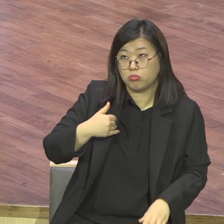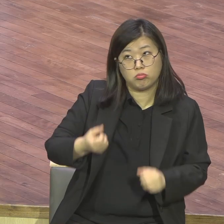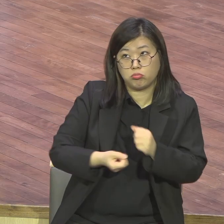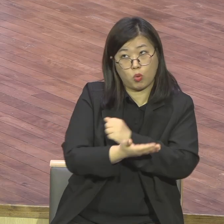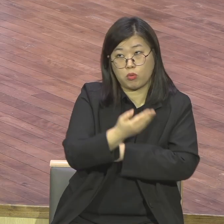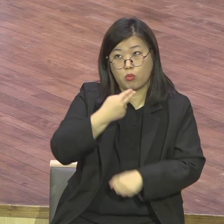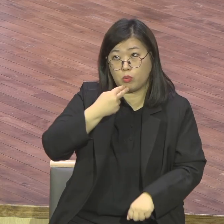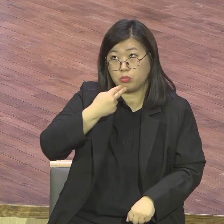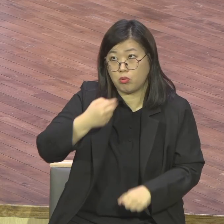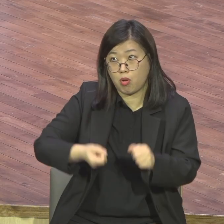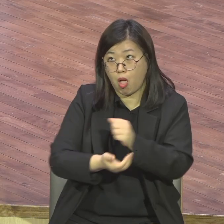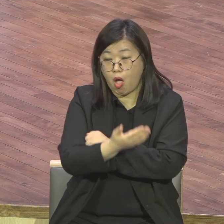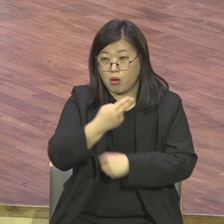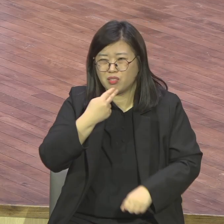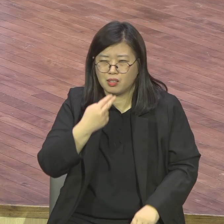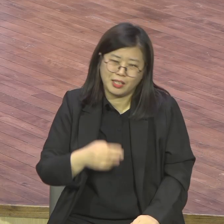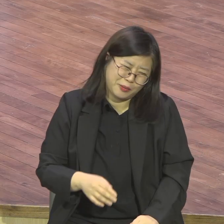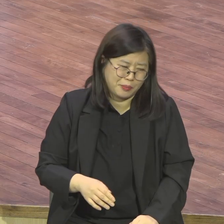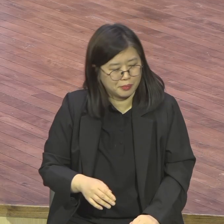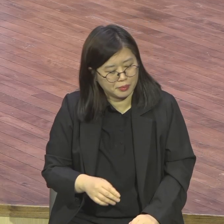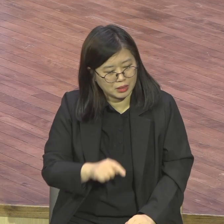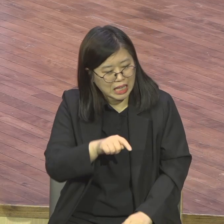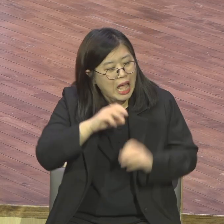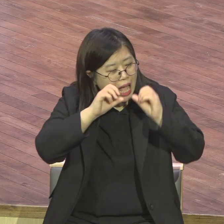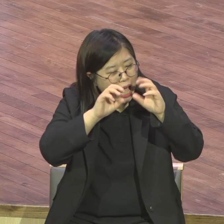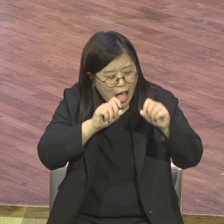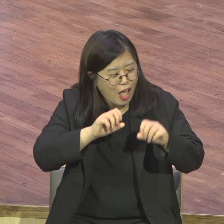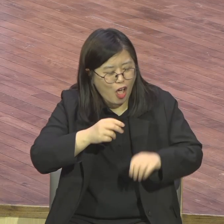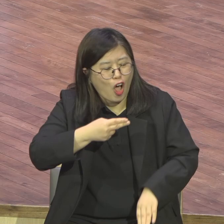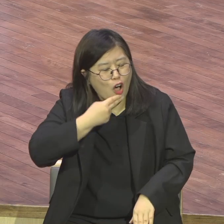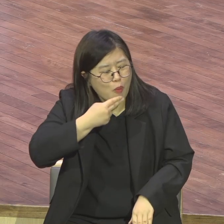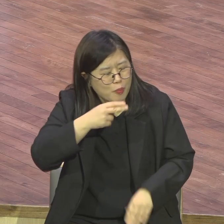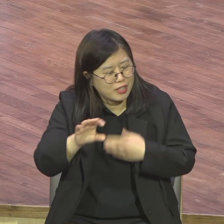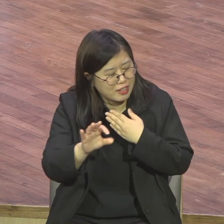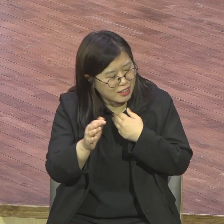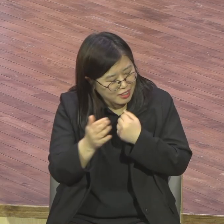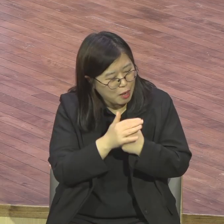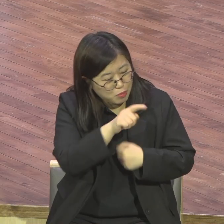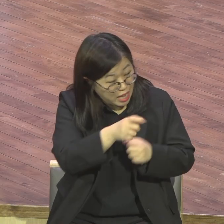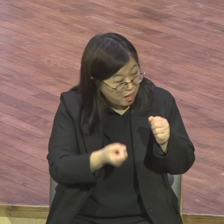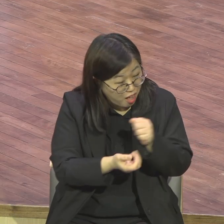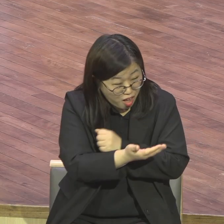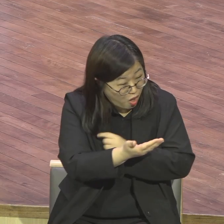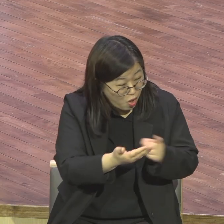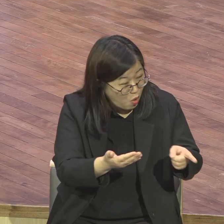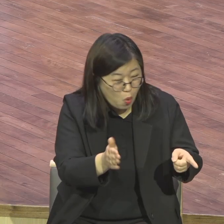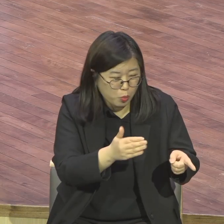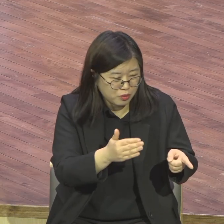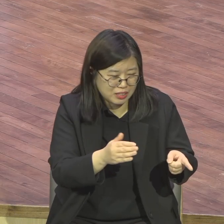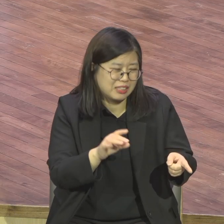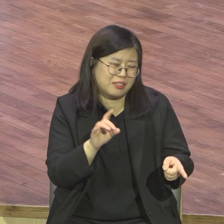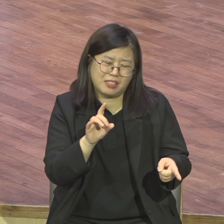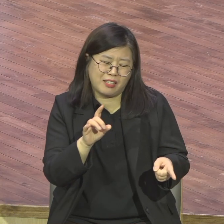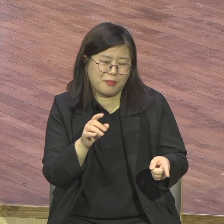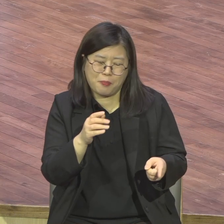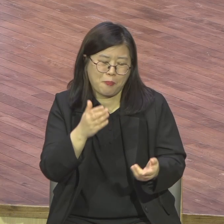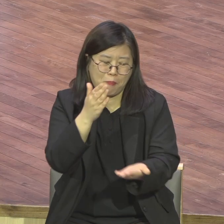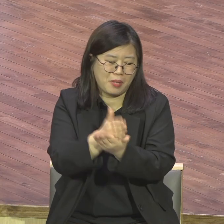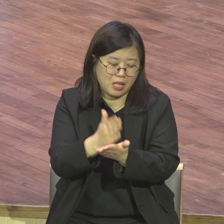사람을 만납니까 뭐합니까 지원자 왔다 갔다 평신도 수주이니까 아무런 갈등도 없죠 갈등 있는 것 자체가 벌써 일한다는